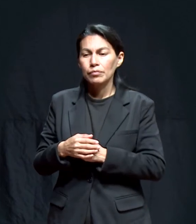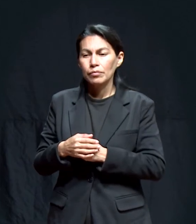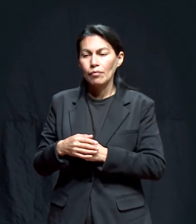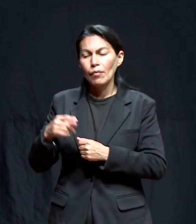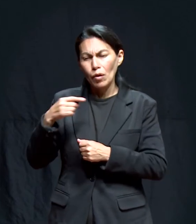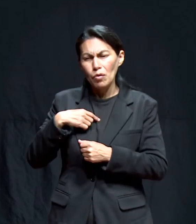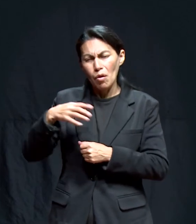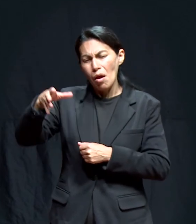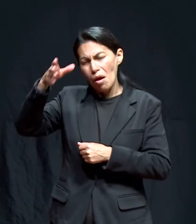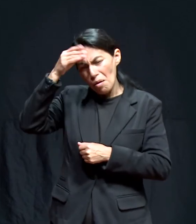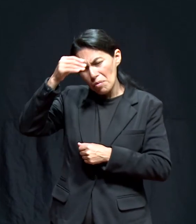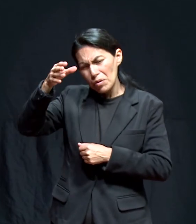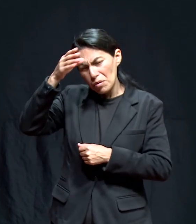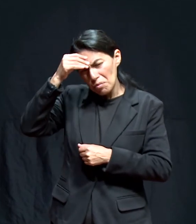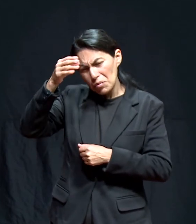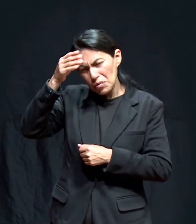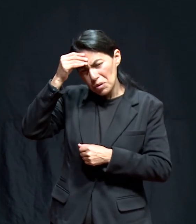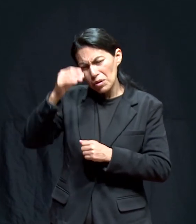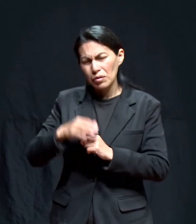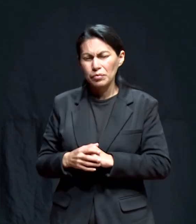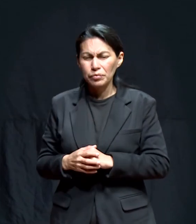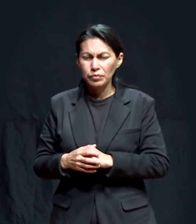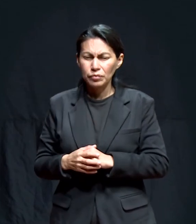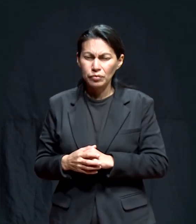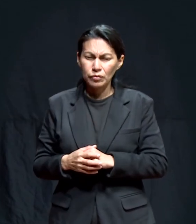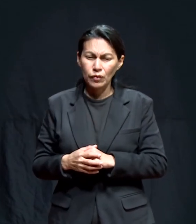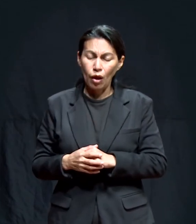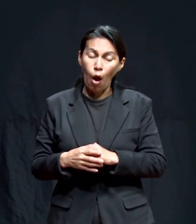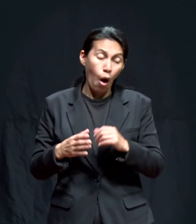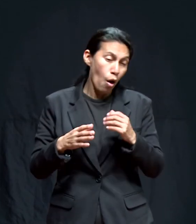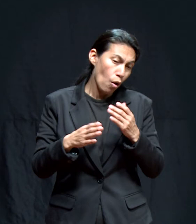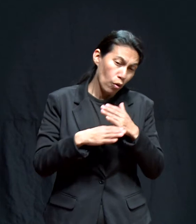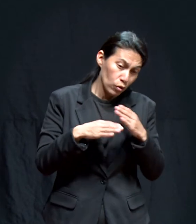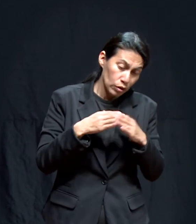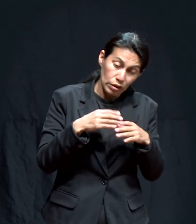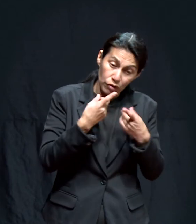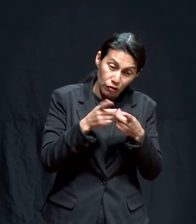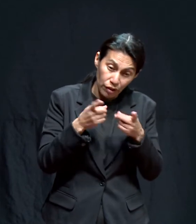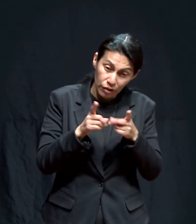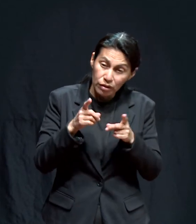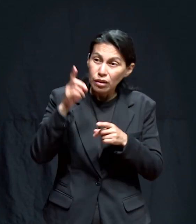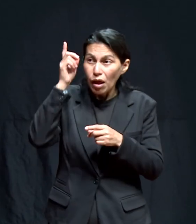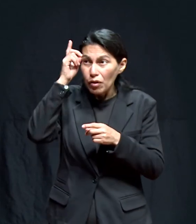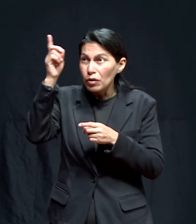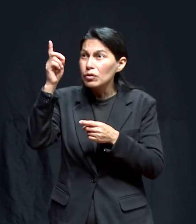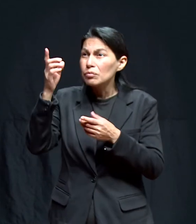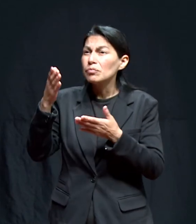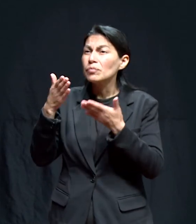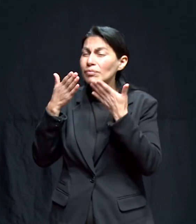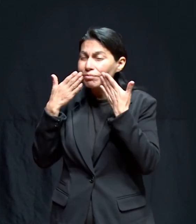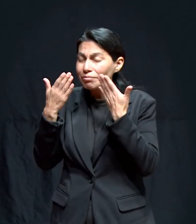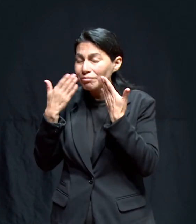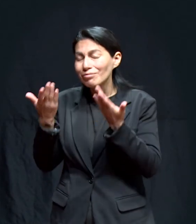Y ahí yo he aprendido, le digo, las cosas que deben de ser lo que le agrada a Dios y lo que no.